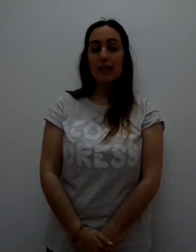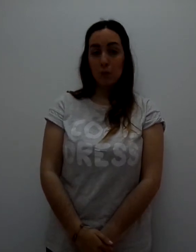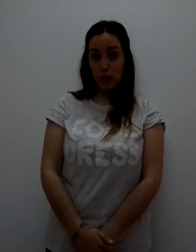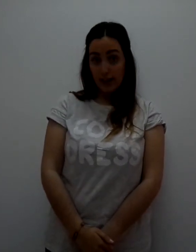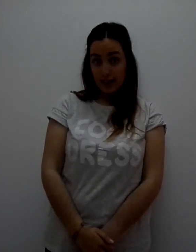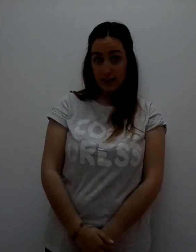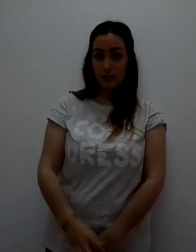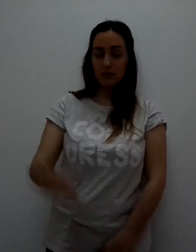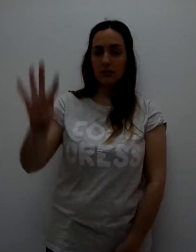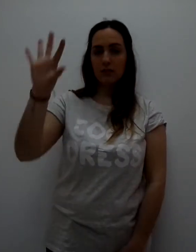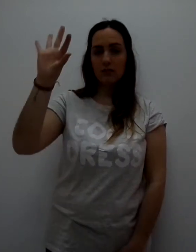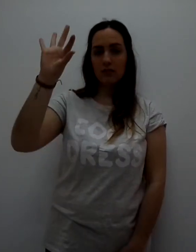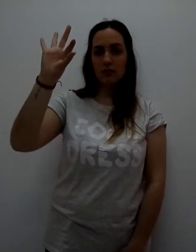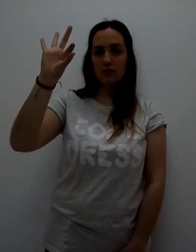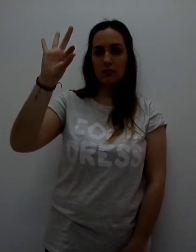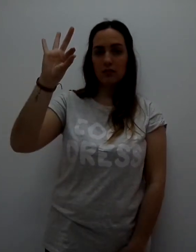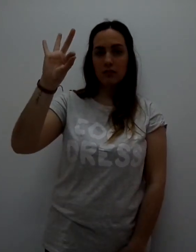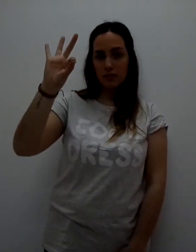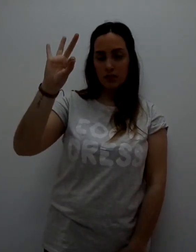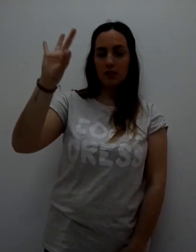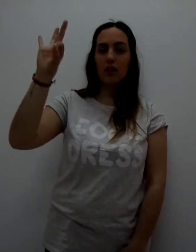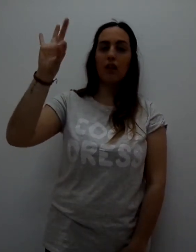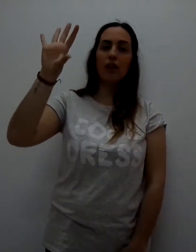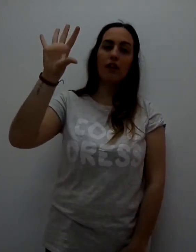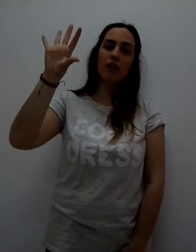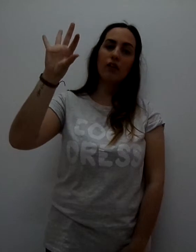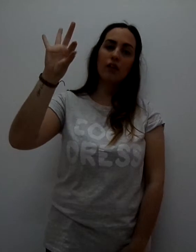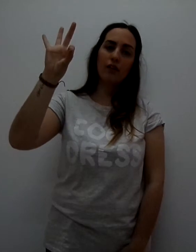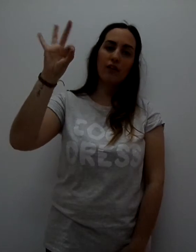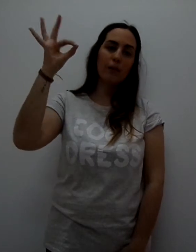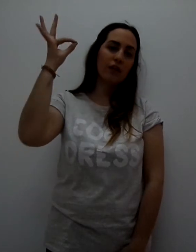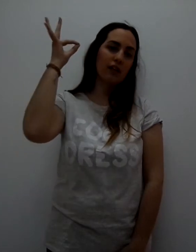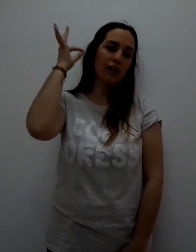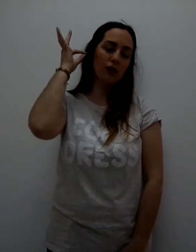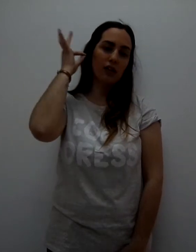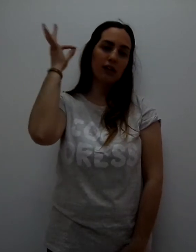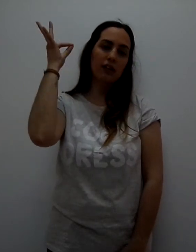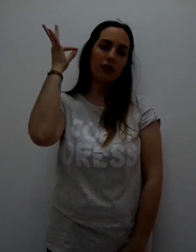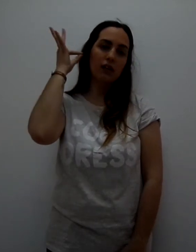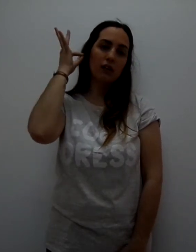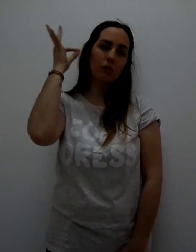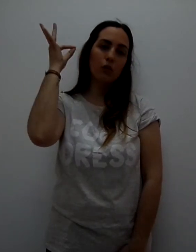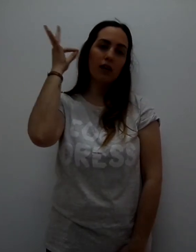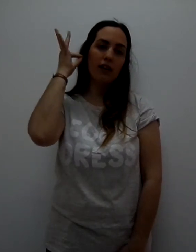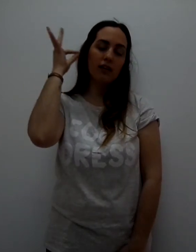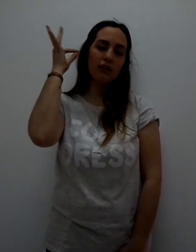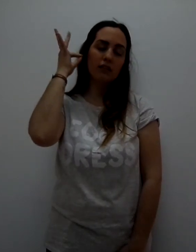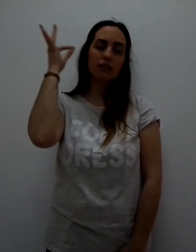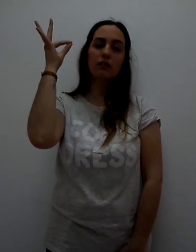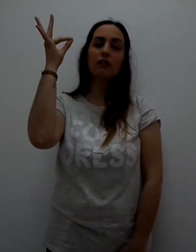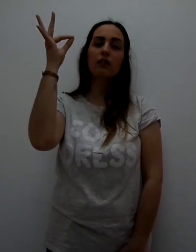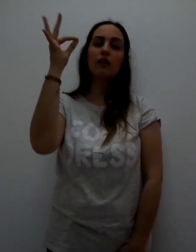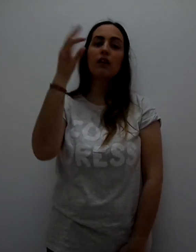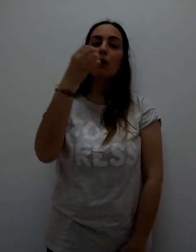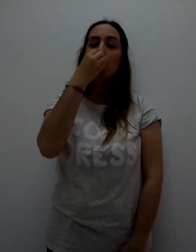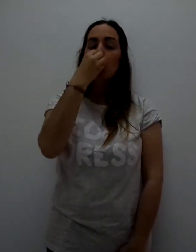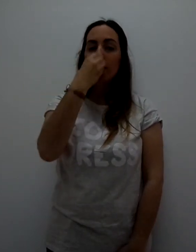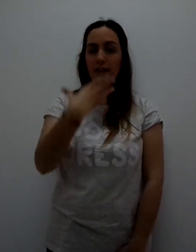Mujer. Mujer. Los dos dedos. Cerramos y la oreja. Mujer. Buena.